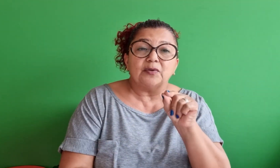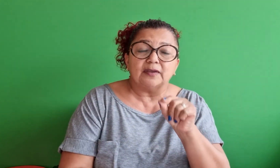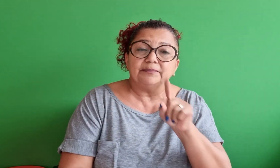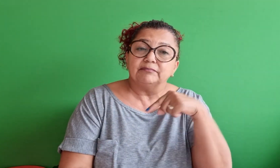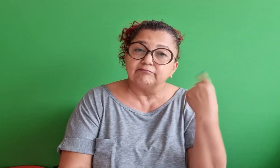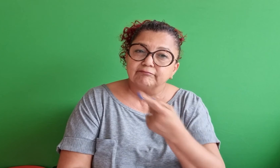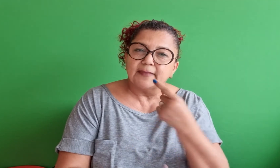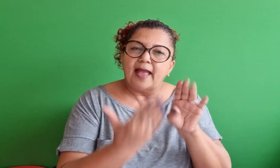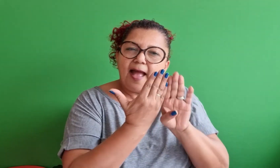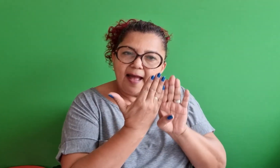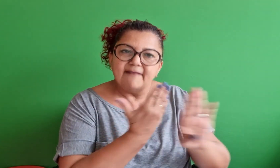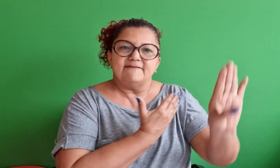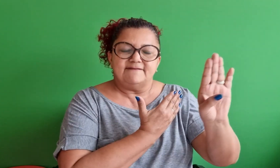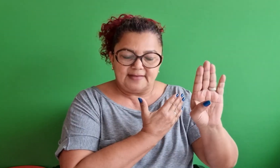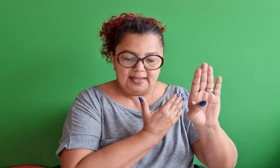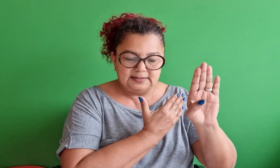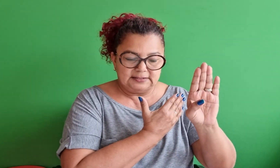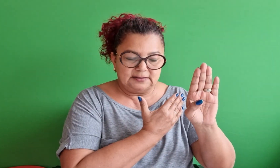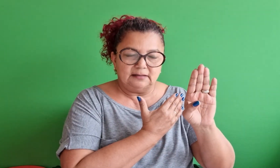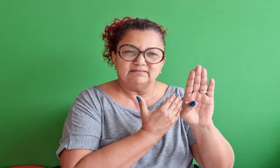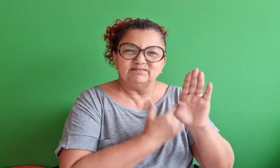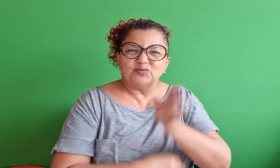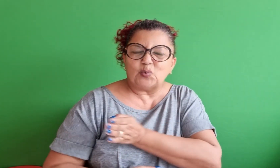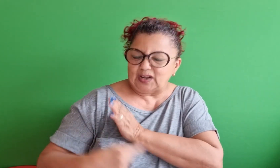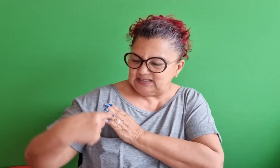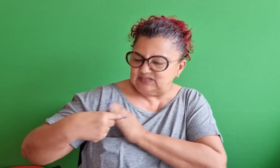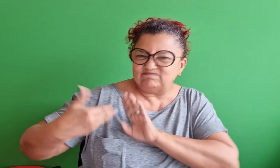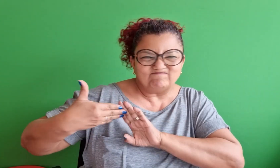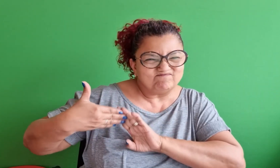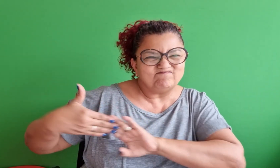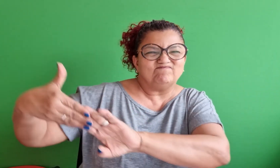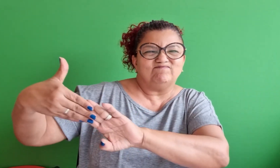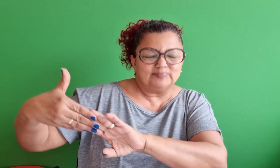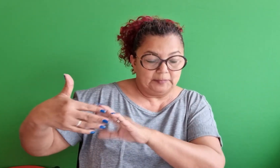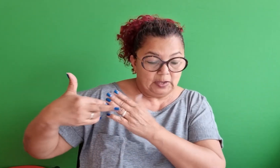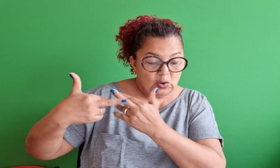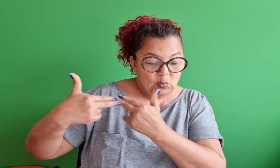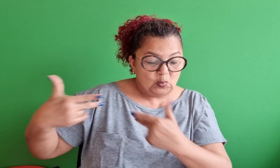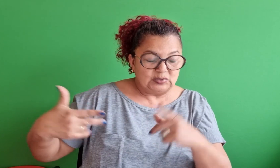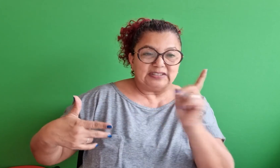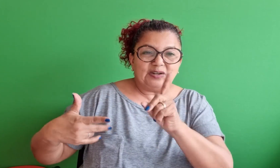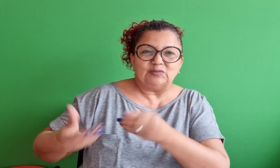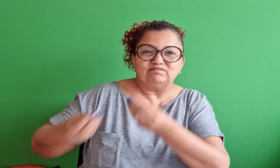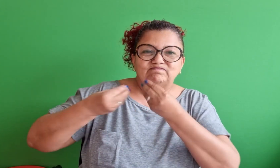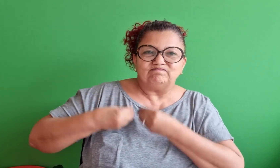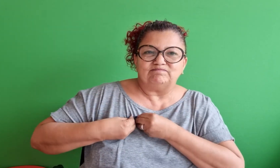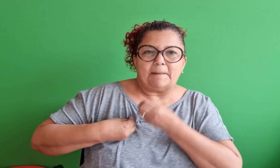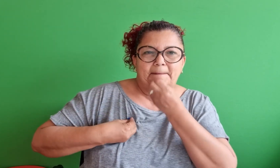que nos diz afastai dos vossos corações tudo que